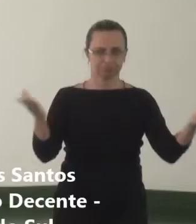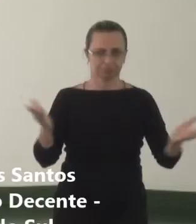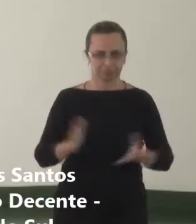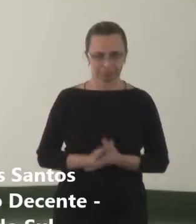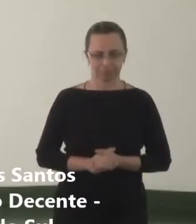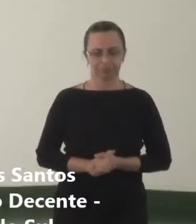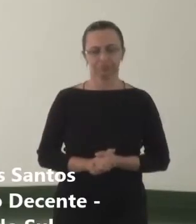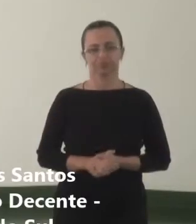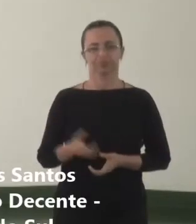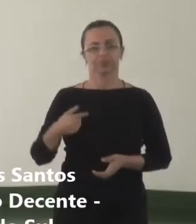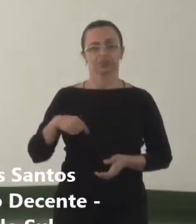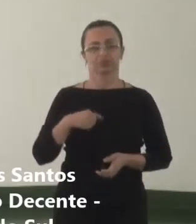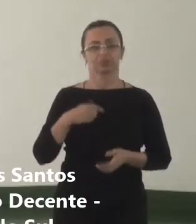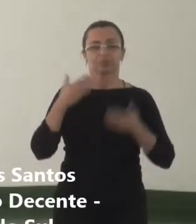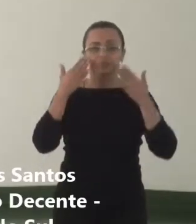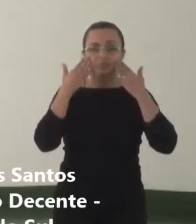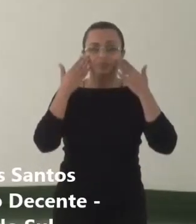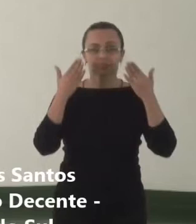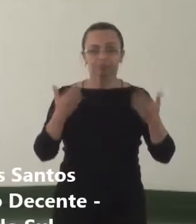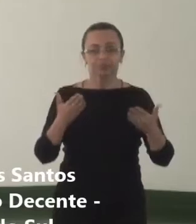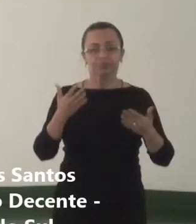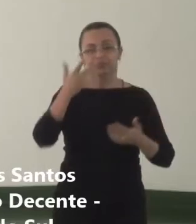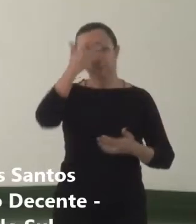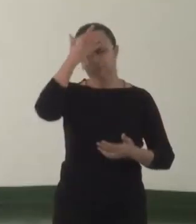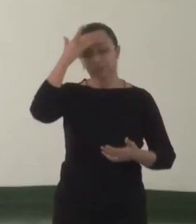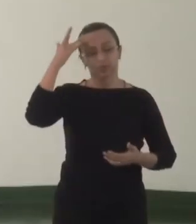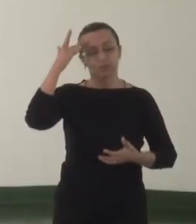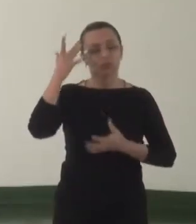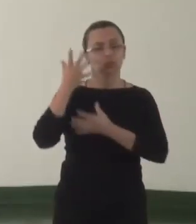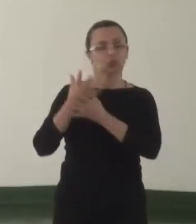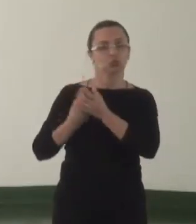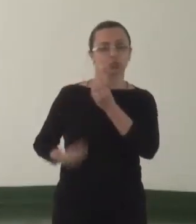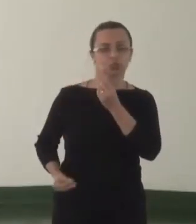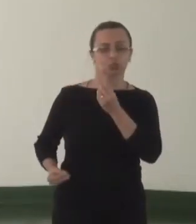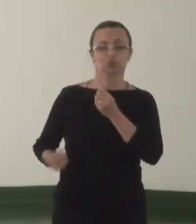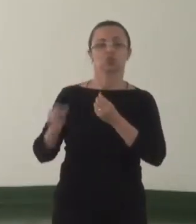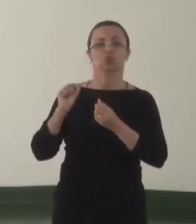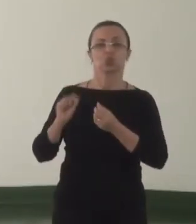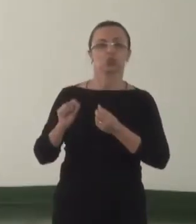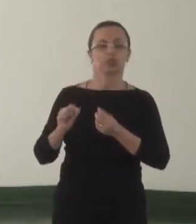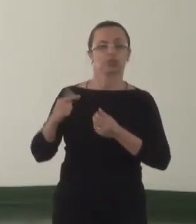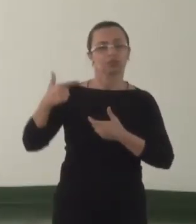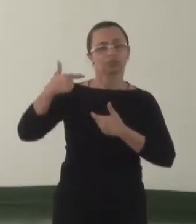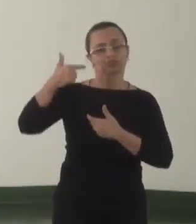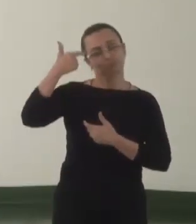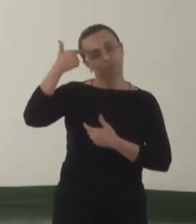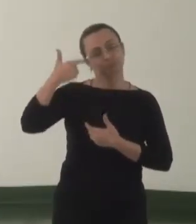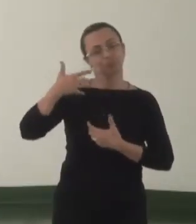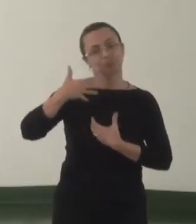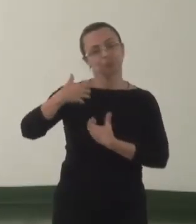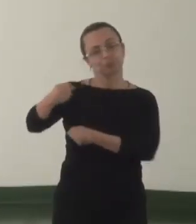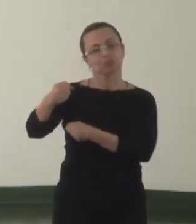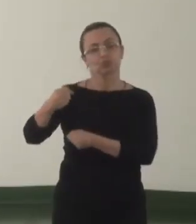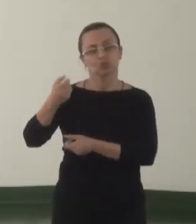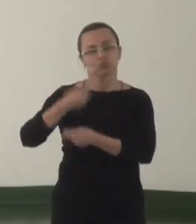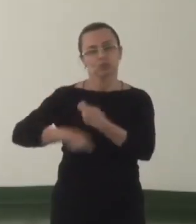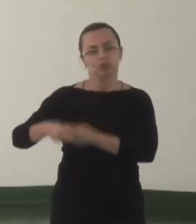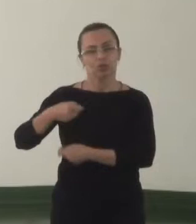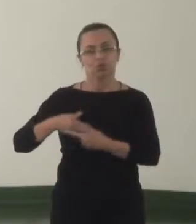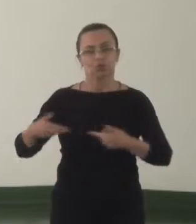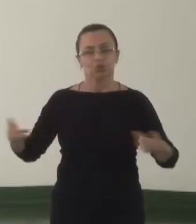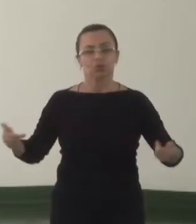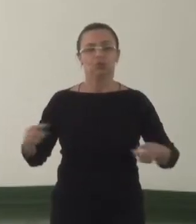A nossa apresentação é sobre pessoas desaparecidas e tráfico de pessoas. O que é esperado do Ministério, atuação do Ministério Público do